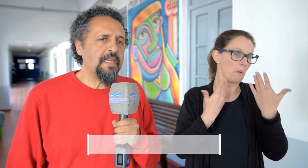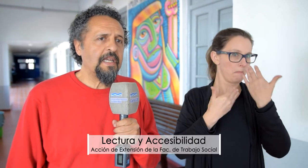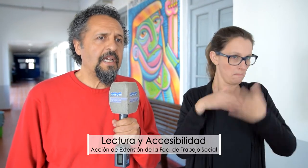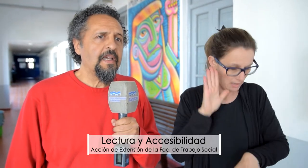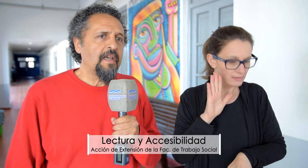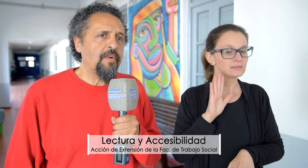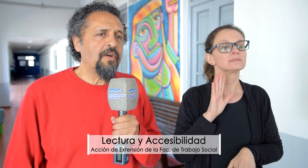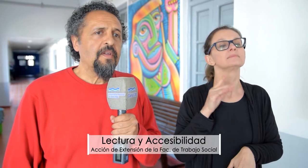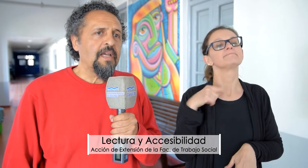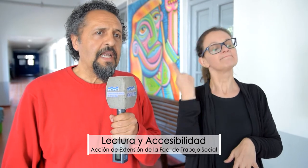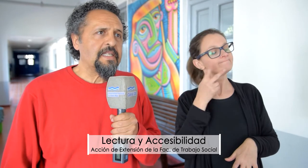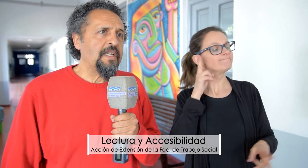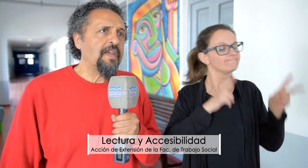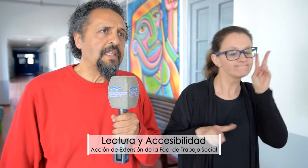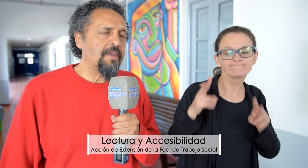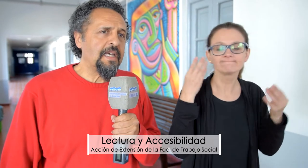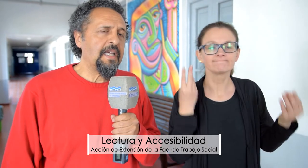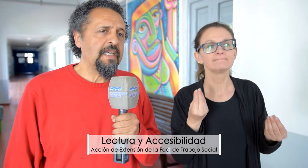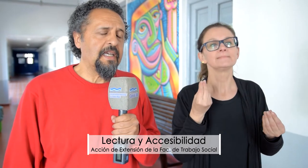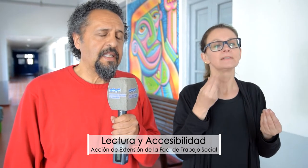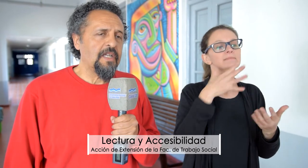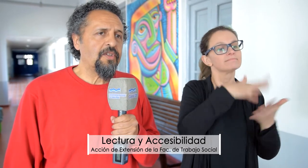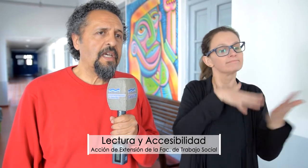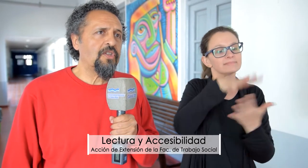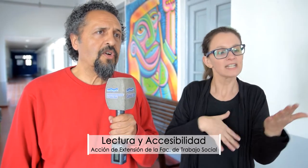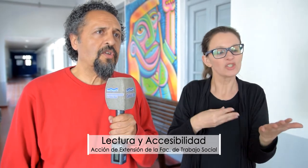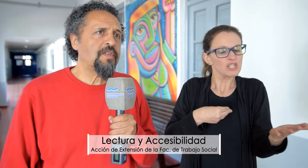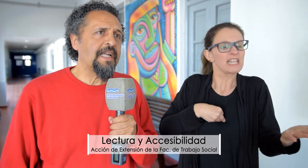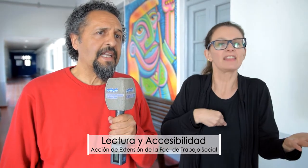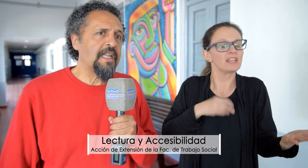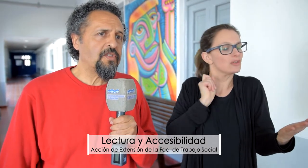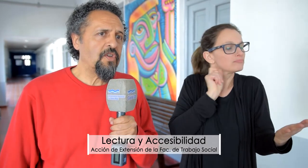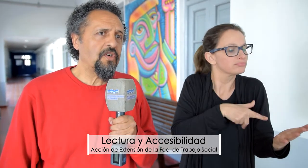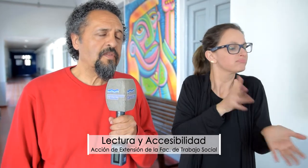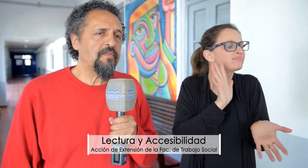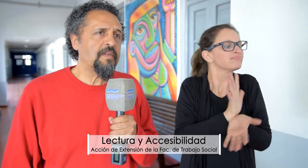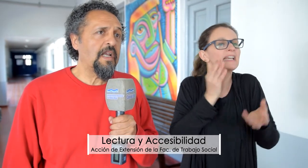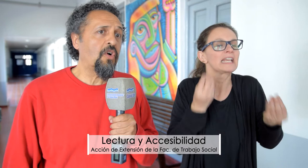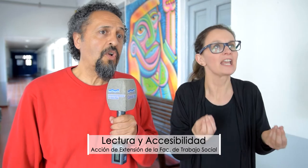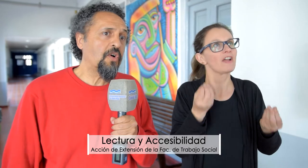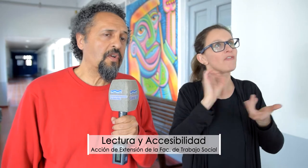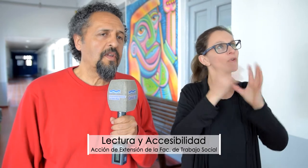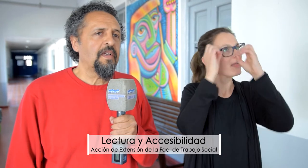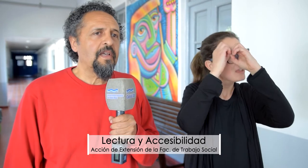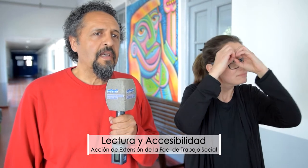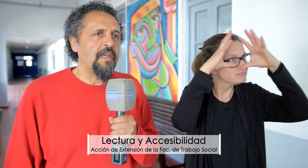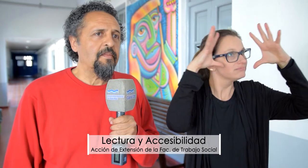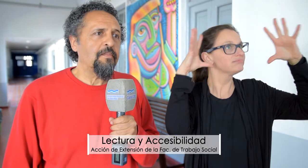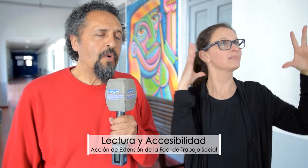también la significatividad de los textos, la recreación, el color,